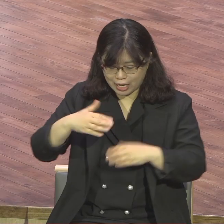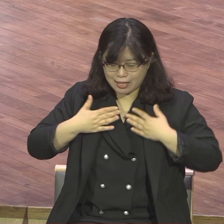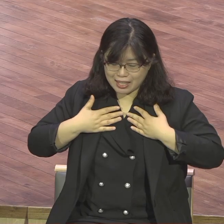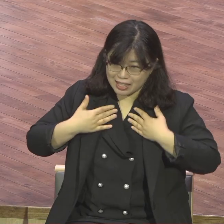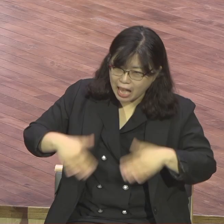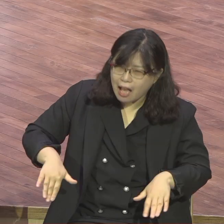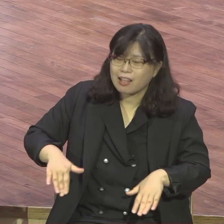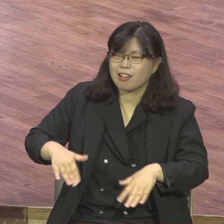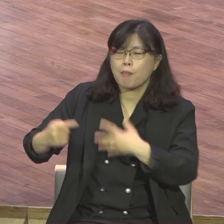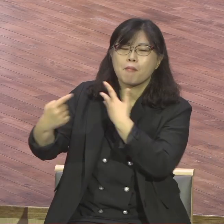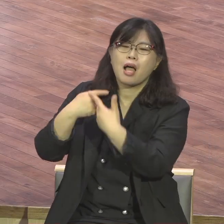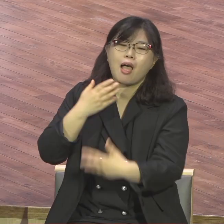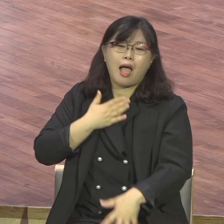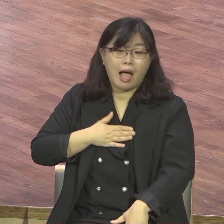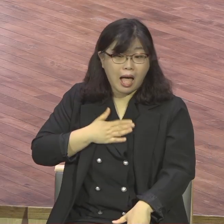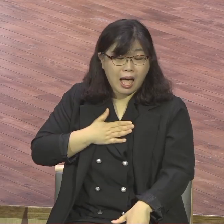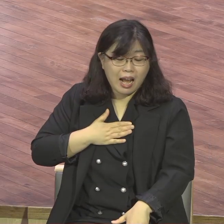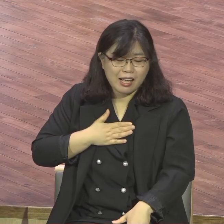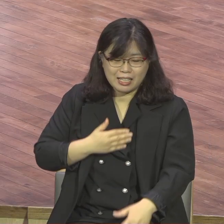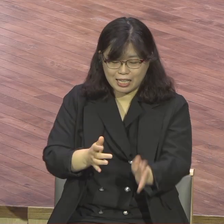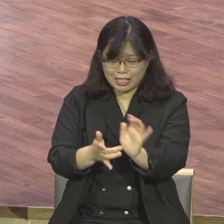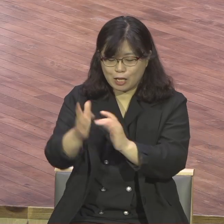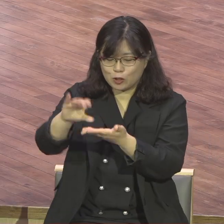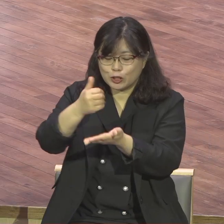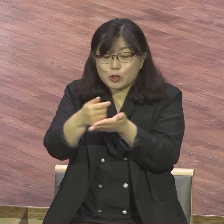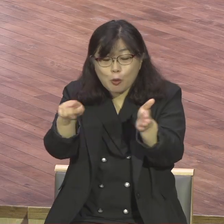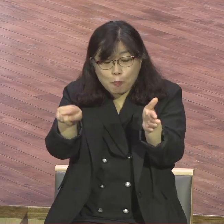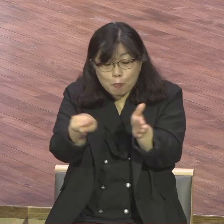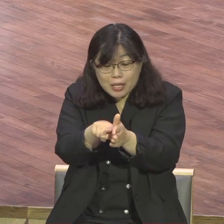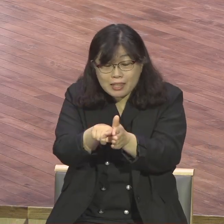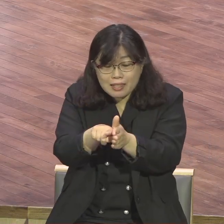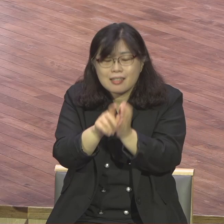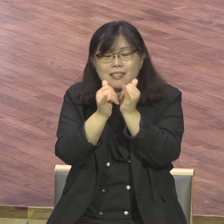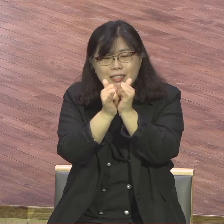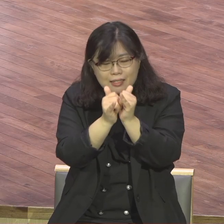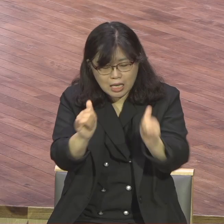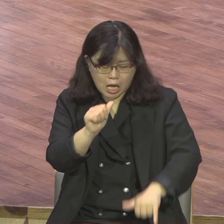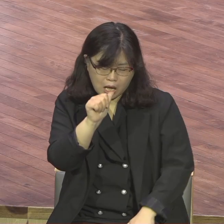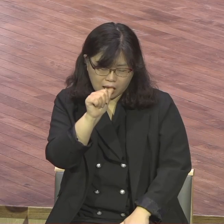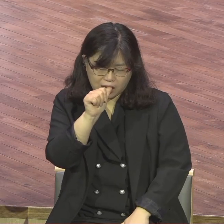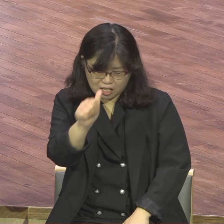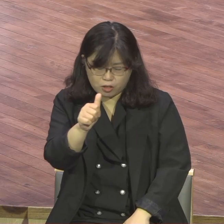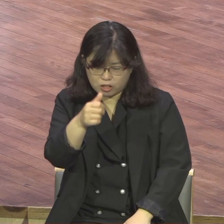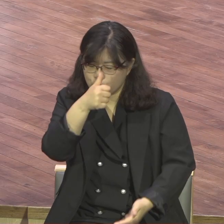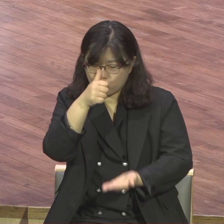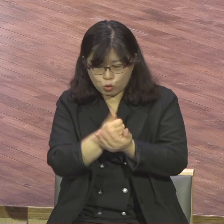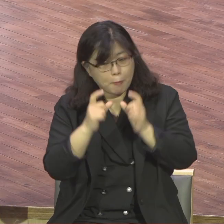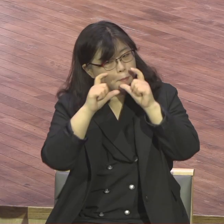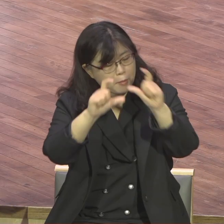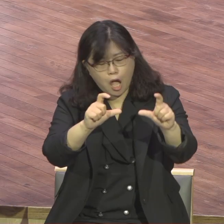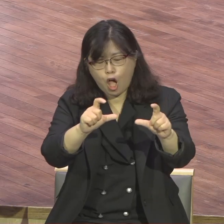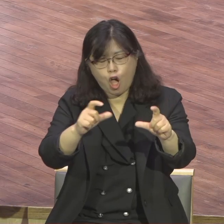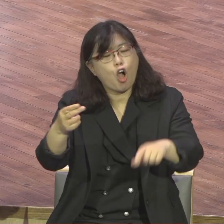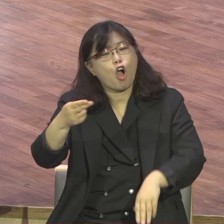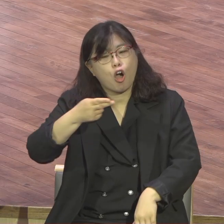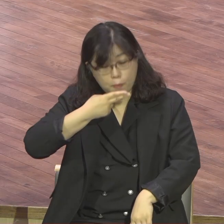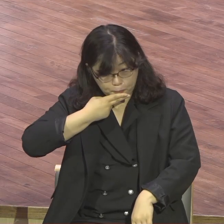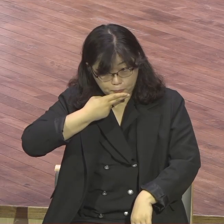있는 모든 자에게는 그러면서 하는 말입니다 결코 정자함이 없다 그리스도